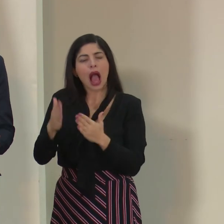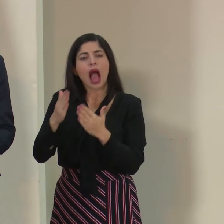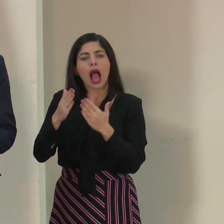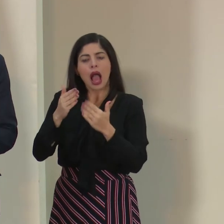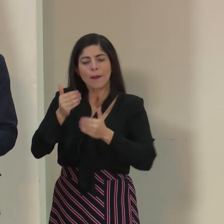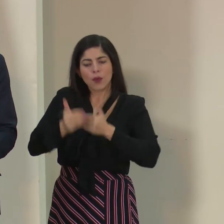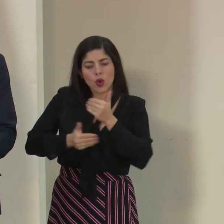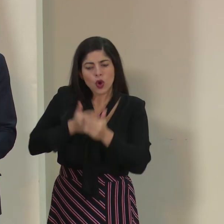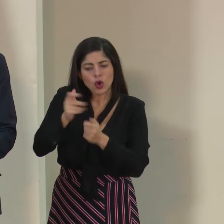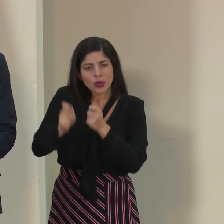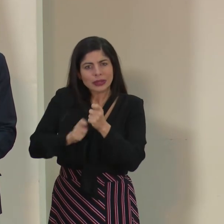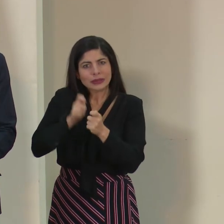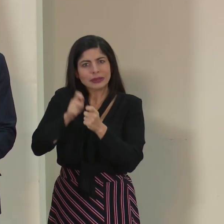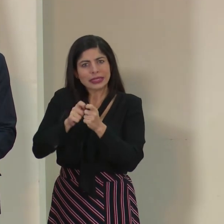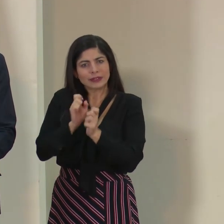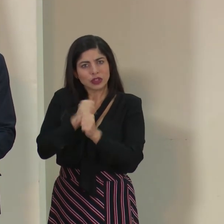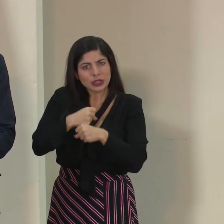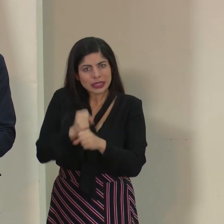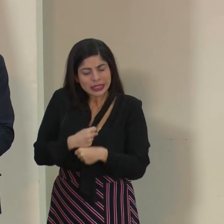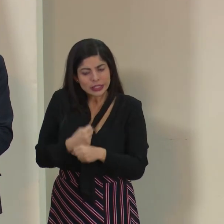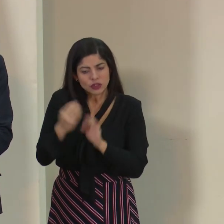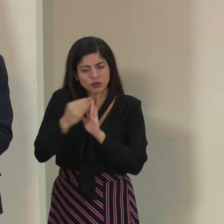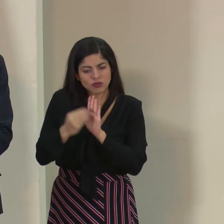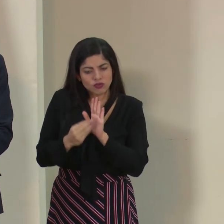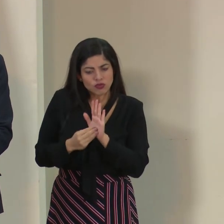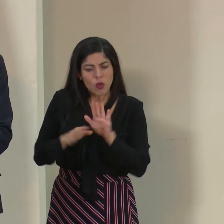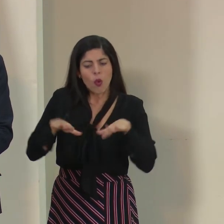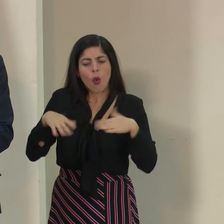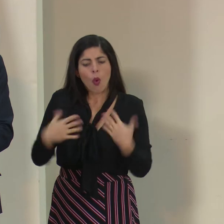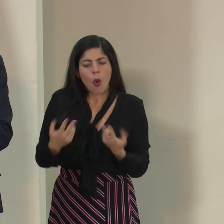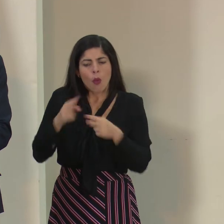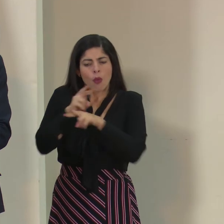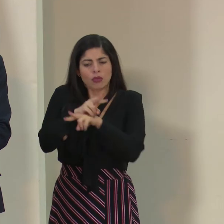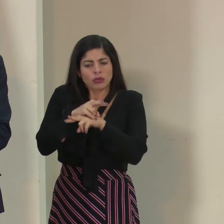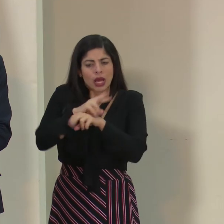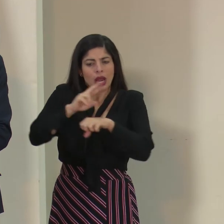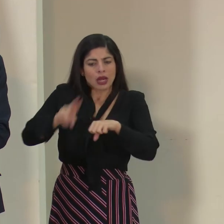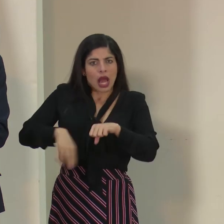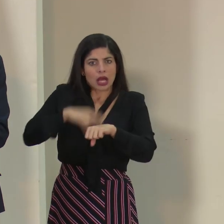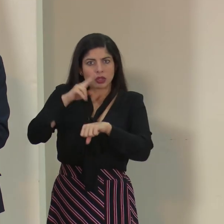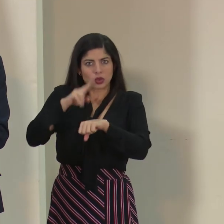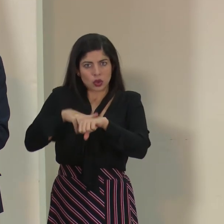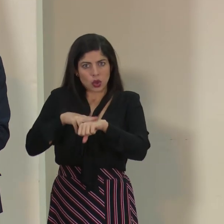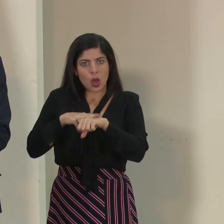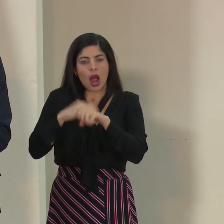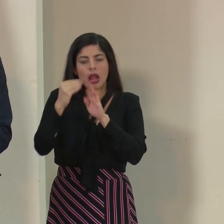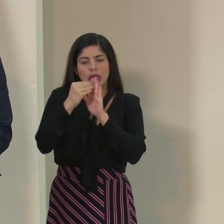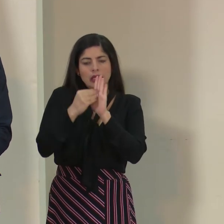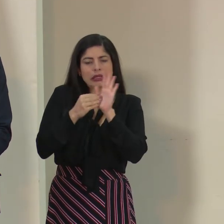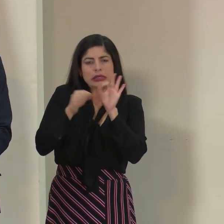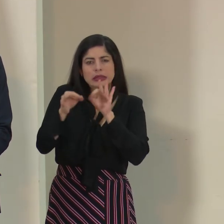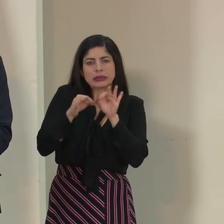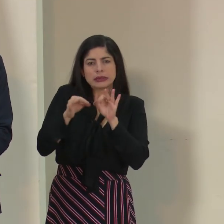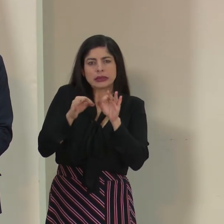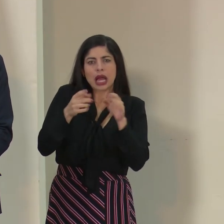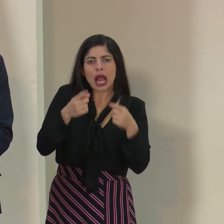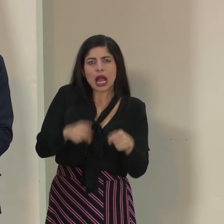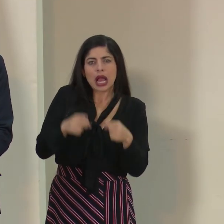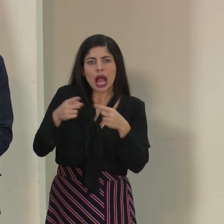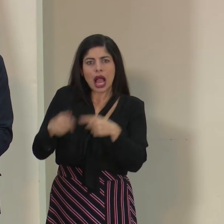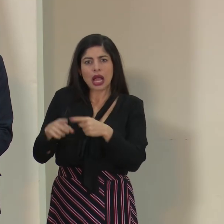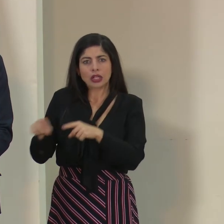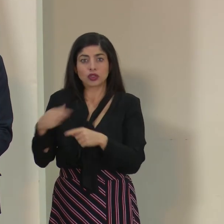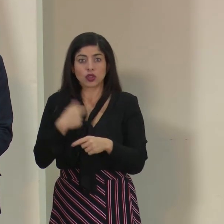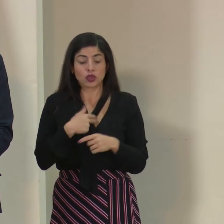protocolos específicos, los lineamientos de vigilancia a nivel nacional, en donde están las definiciones de caso, de los cuales hemos ido